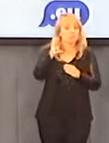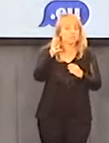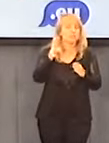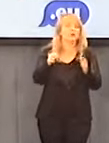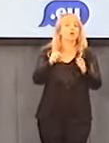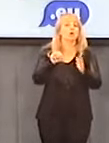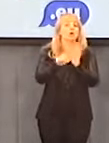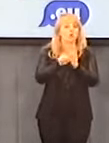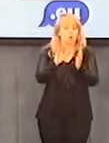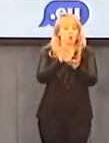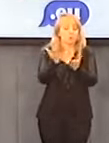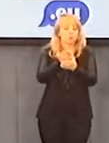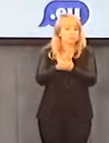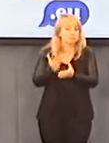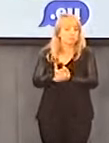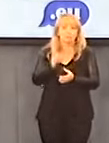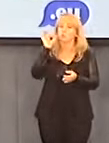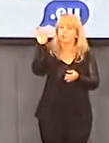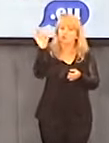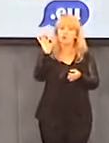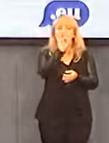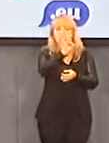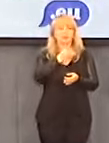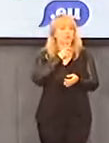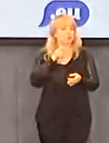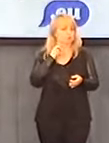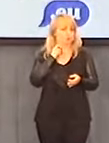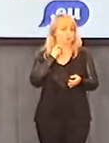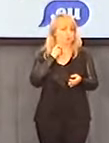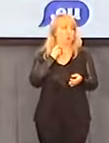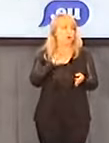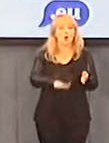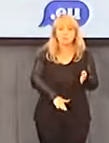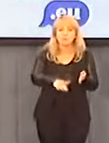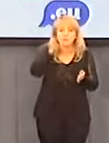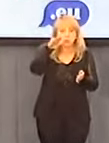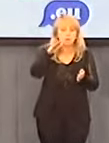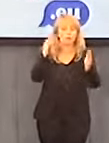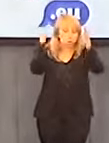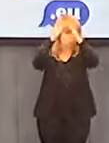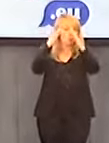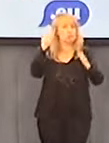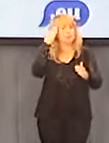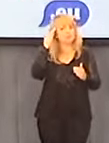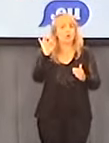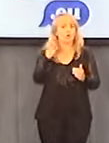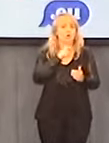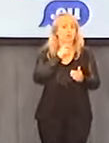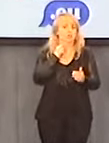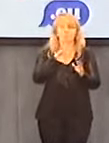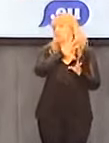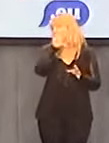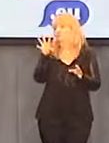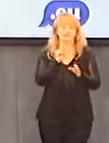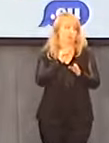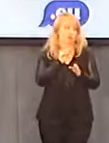każdego księdza w swojej diecezji. Od dzieciństwa każdy biskup wie o księdzu wszystko,